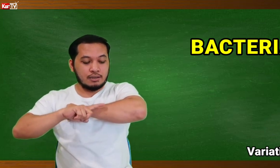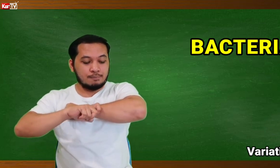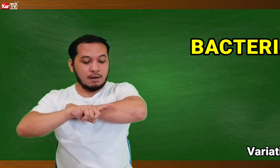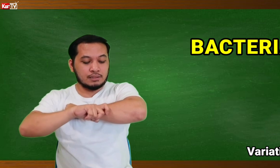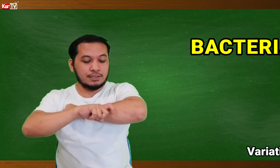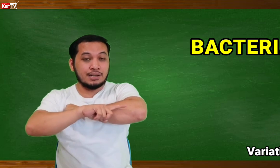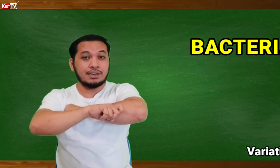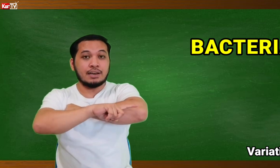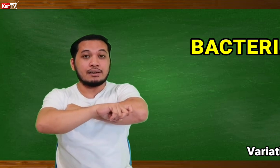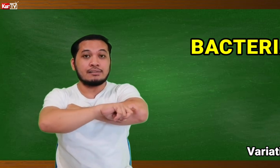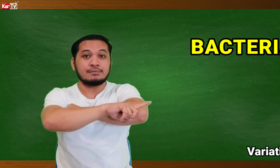Bakteria.